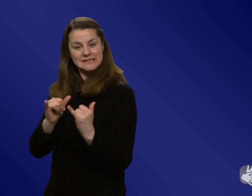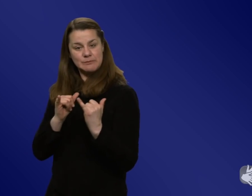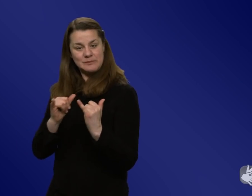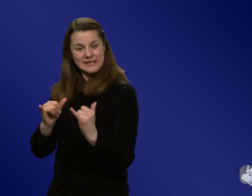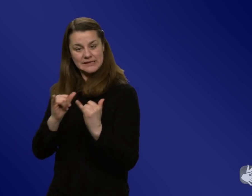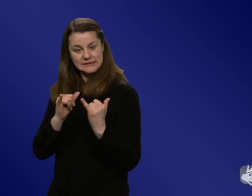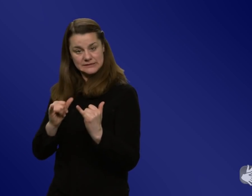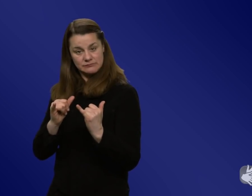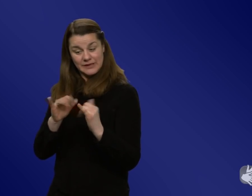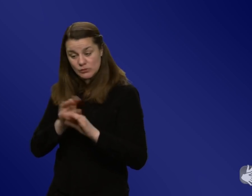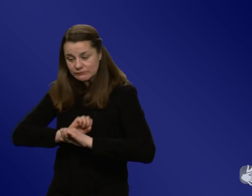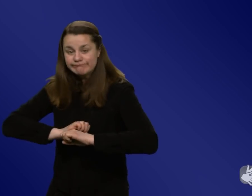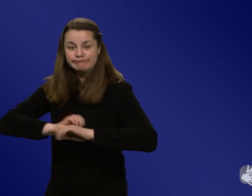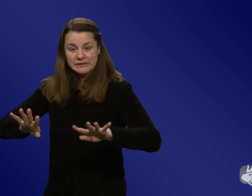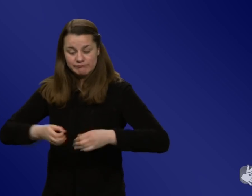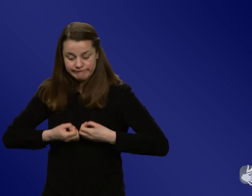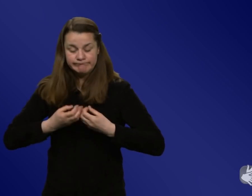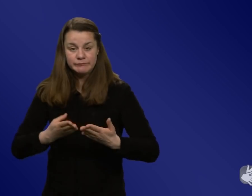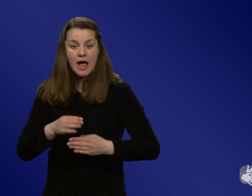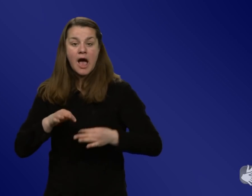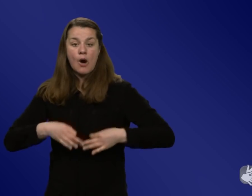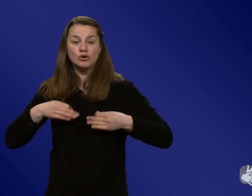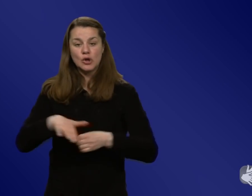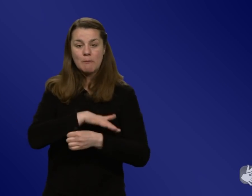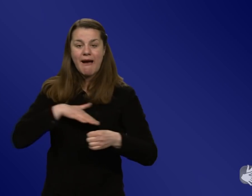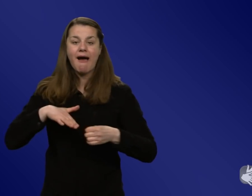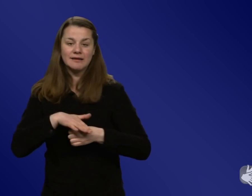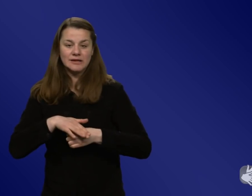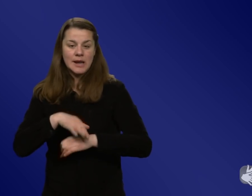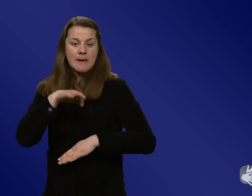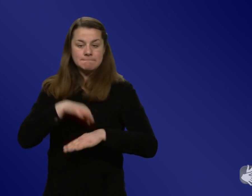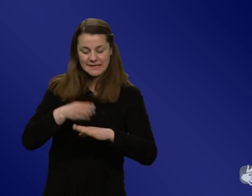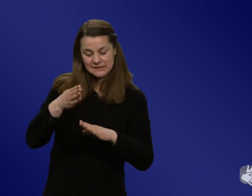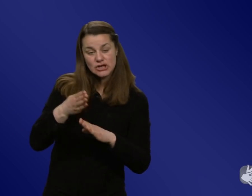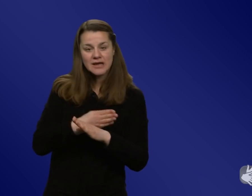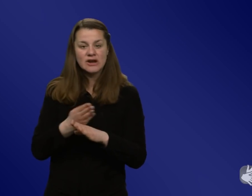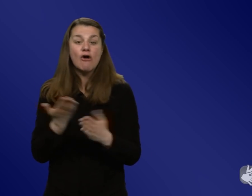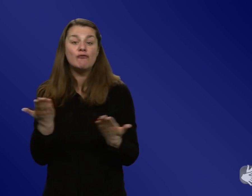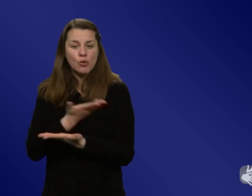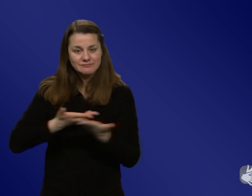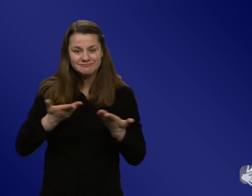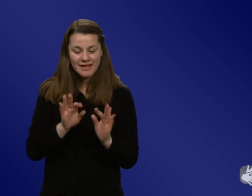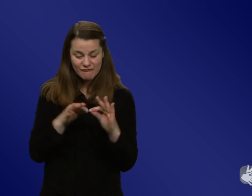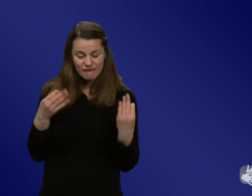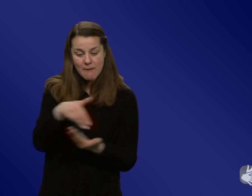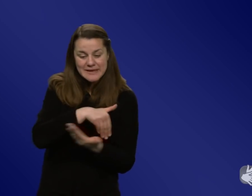vergessen dürfen, ist, dass viele Leute ja auch ihre medizinischen Entscheidungen in der Familie diskutieren, mit Freunden, vielleicht mit guten